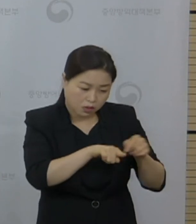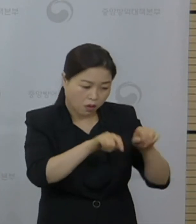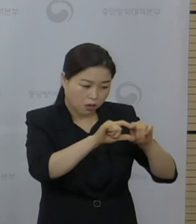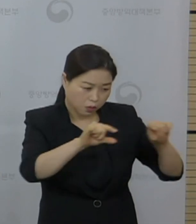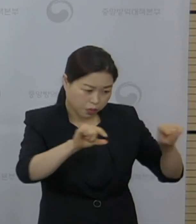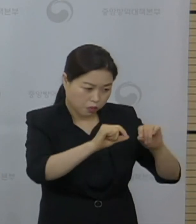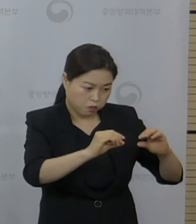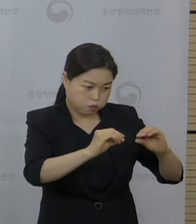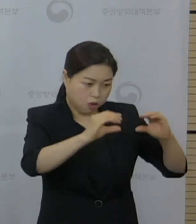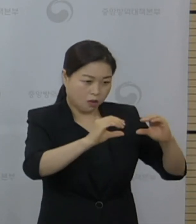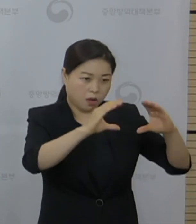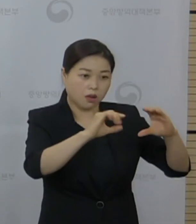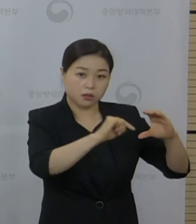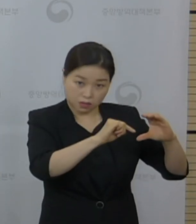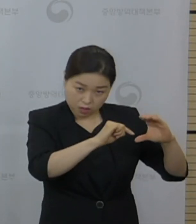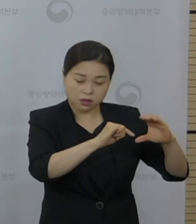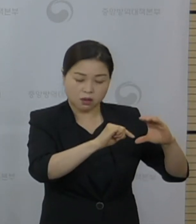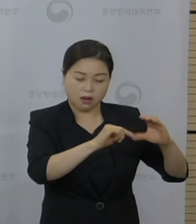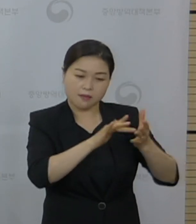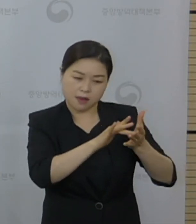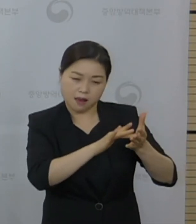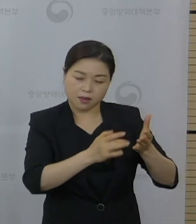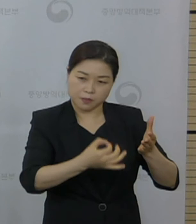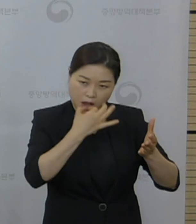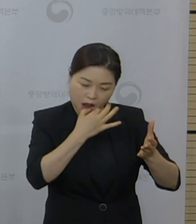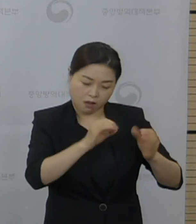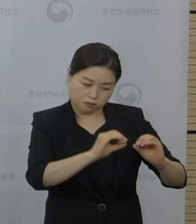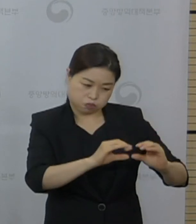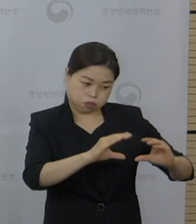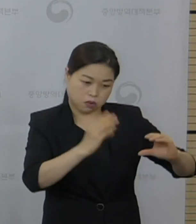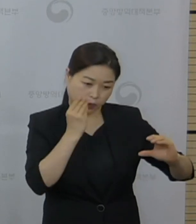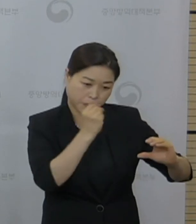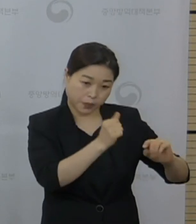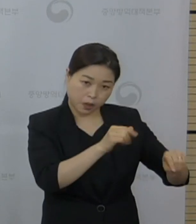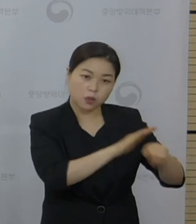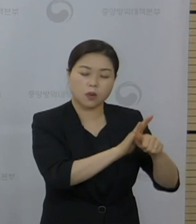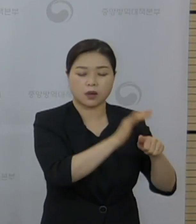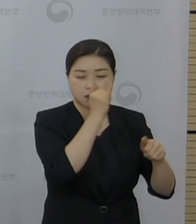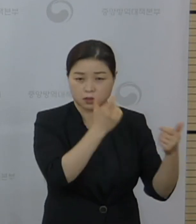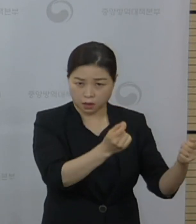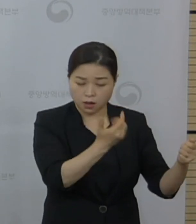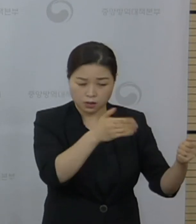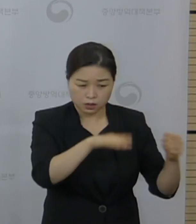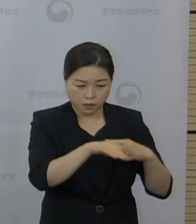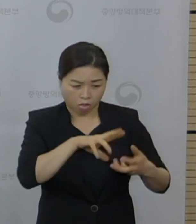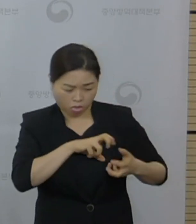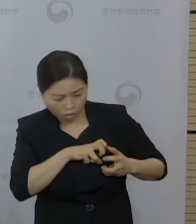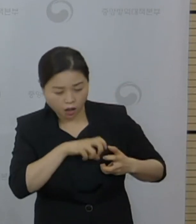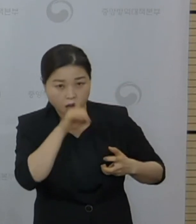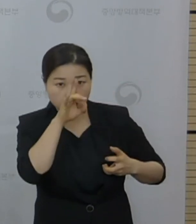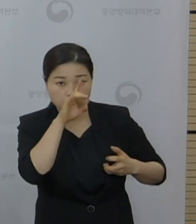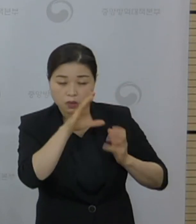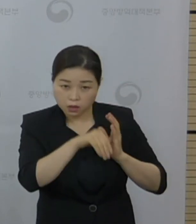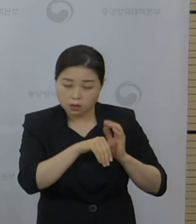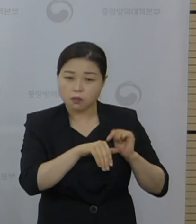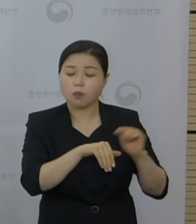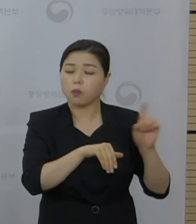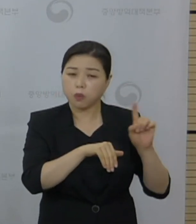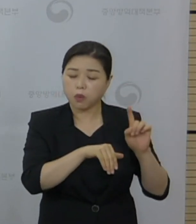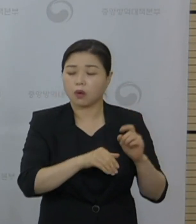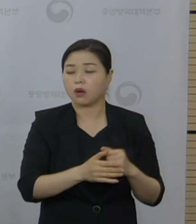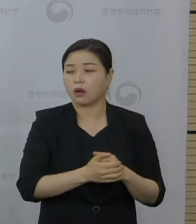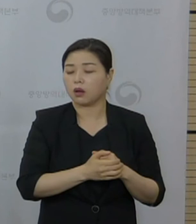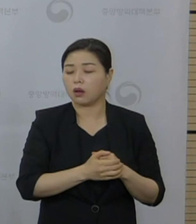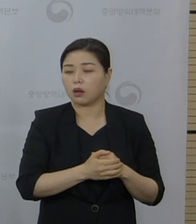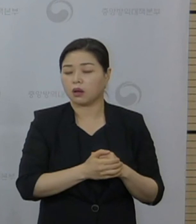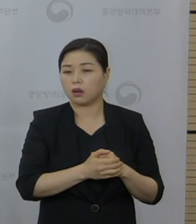써서 이제 될 수가 있고요. 대부분이 좋아지긴 하지만 굉장히 안 좋아지는 경우는 이제 뭐 향후에